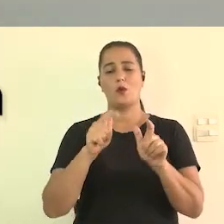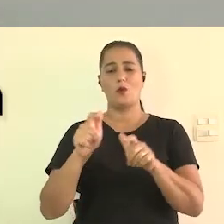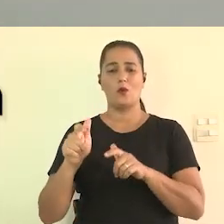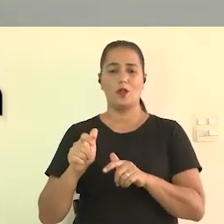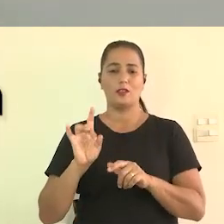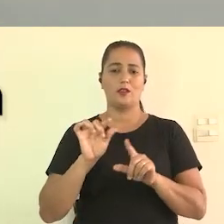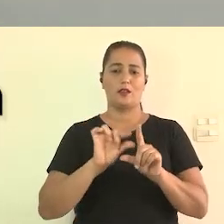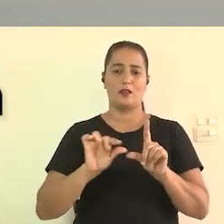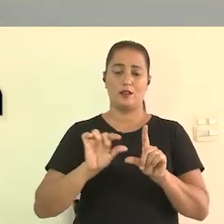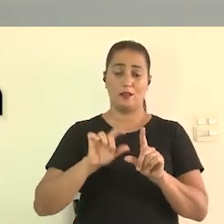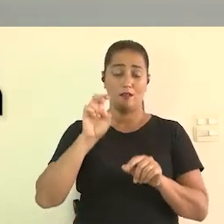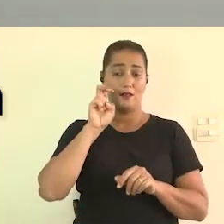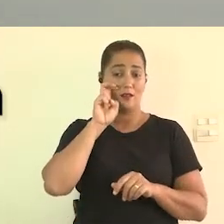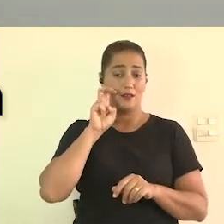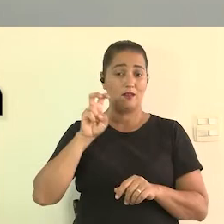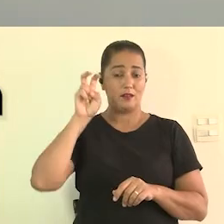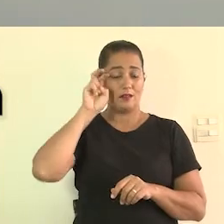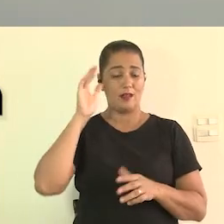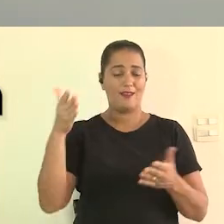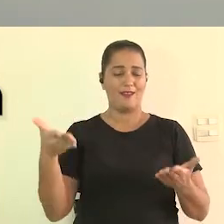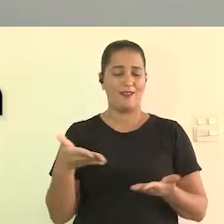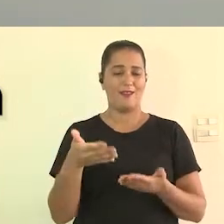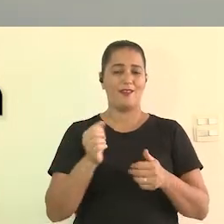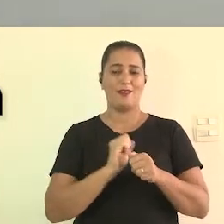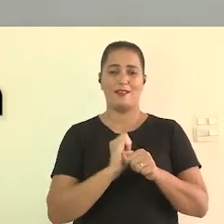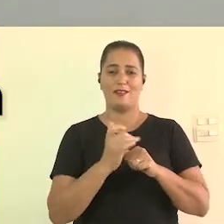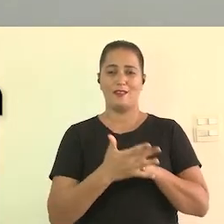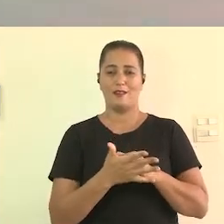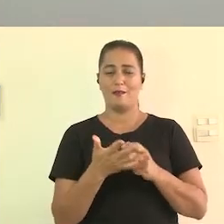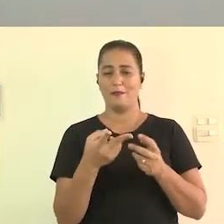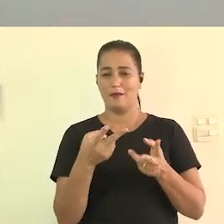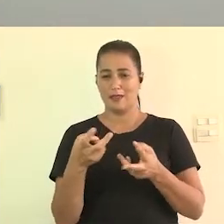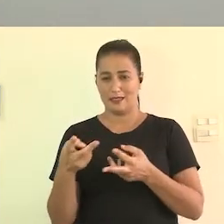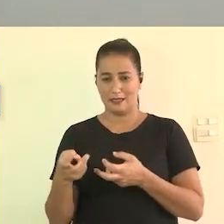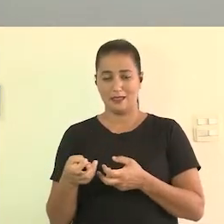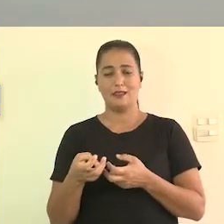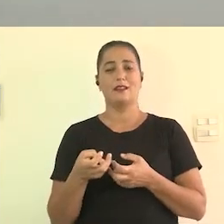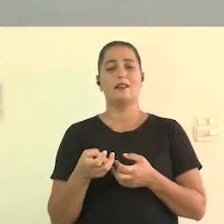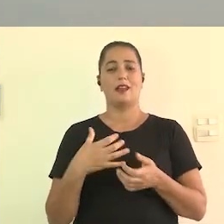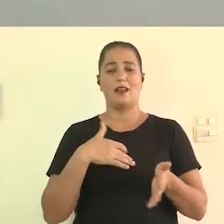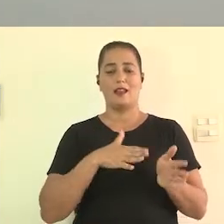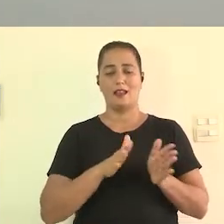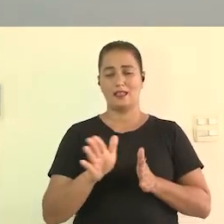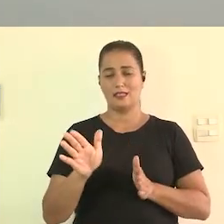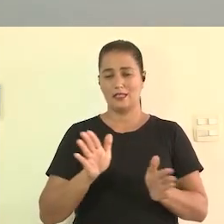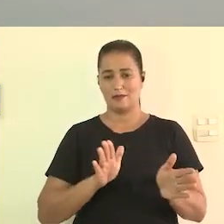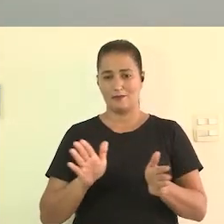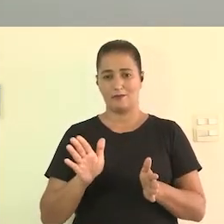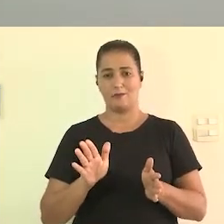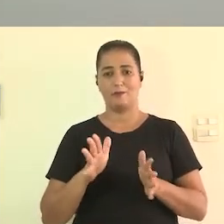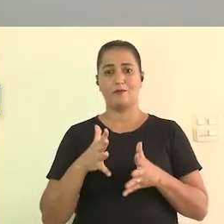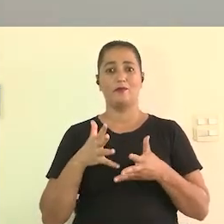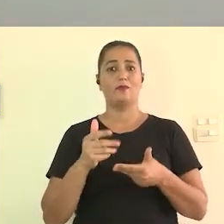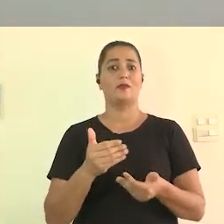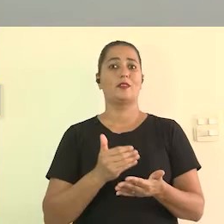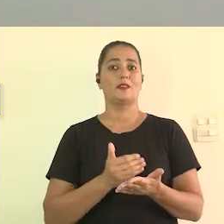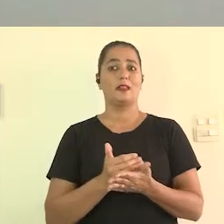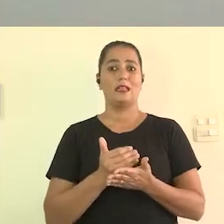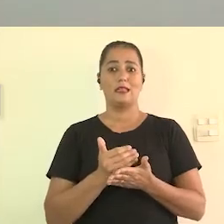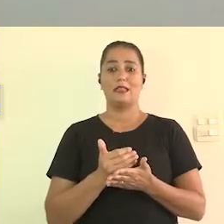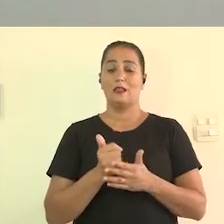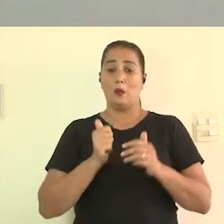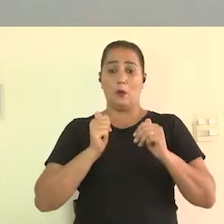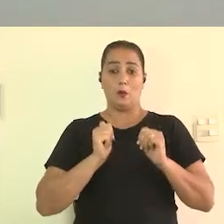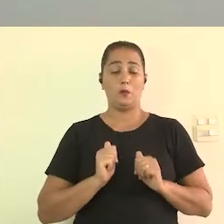a gente viu como o Alessandro colocou que agora na pandemia a gente começou a perceber essa preocupação da acessibilidade todo mundo começou a correr